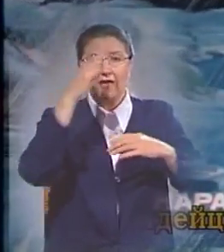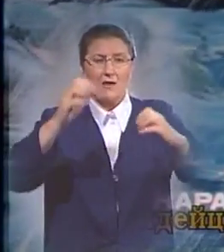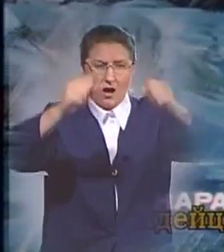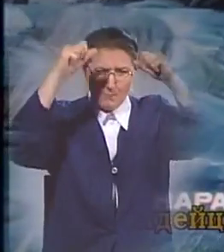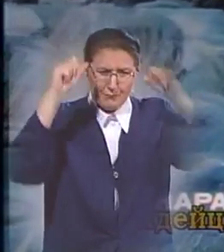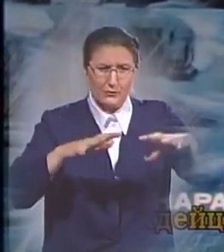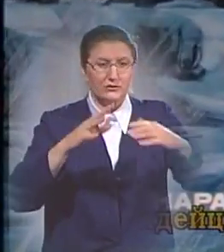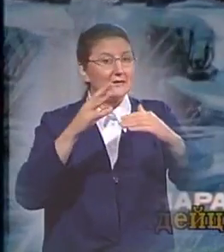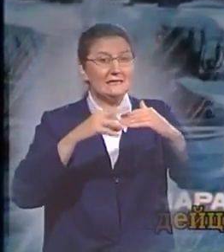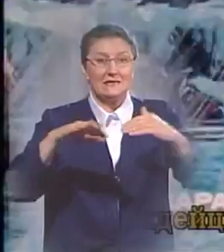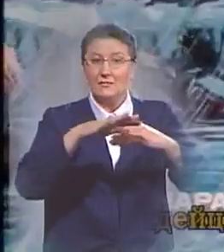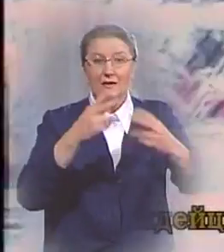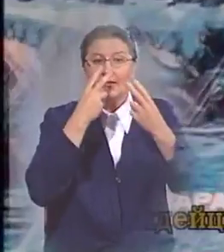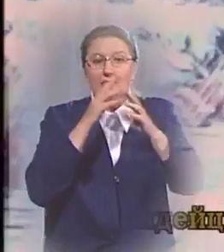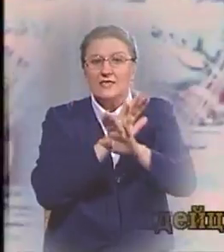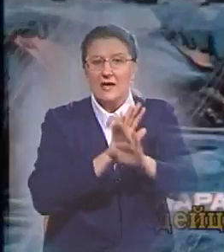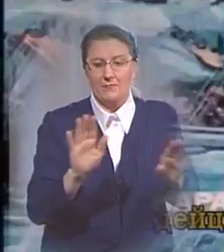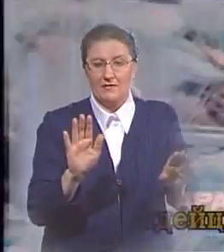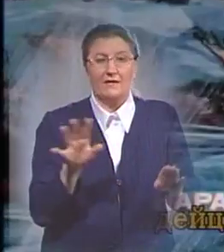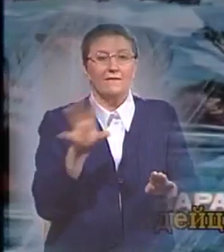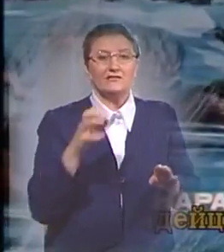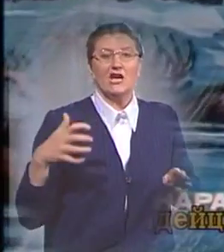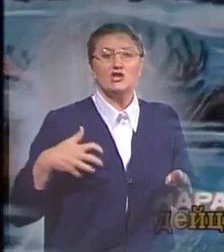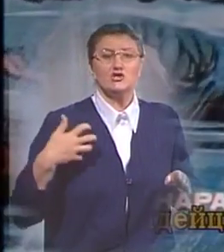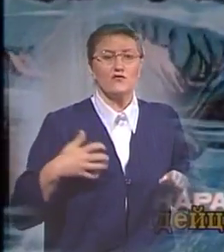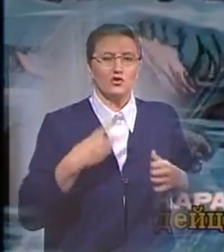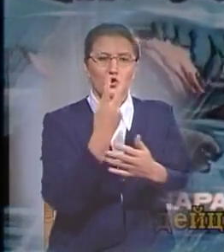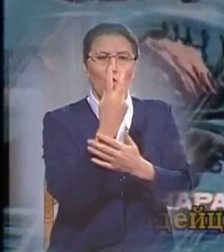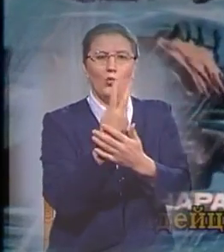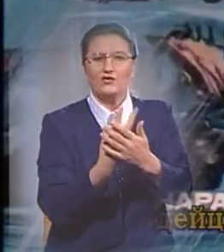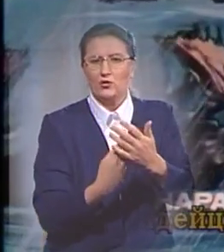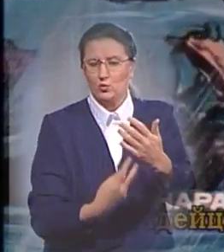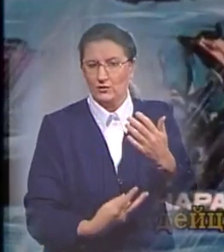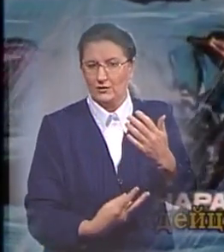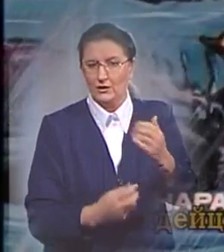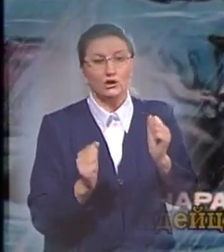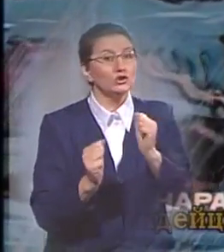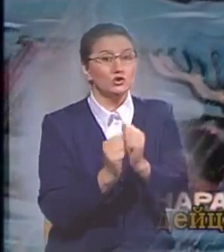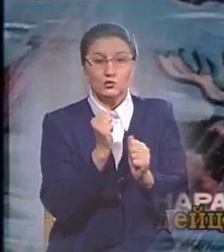земли не было. Все животные утонули. Суши не стало.